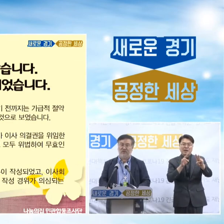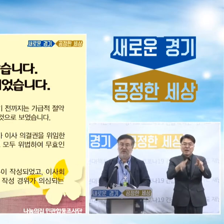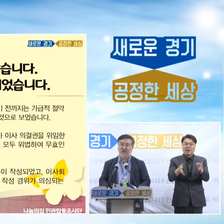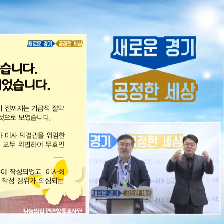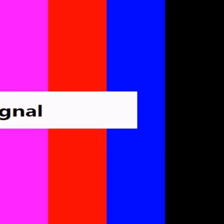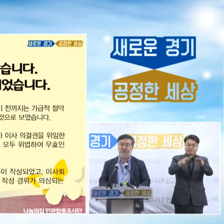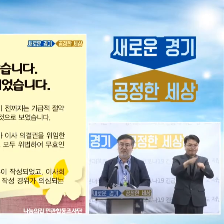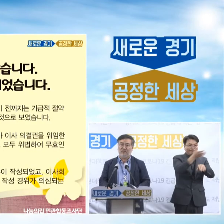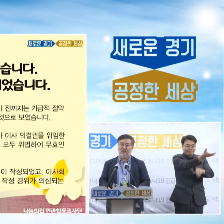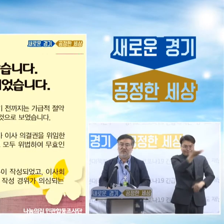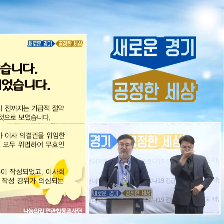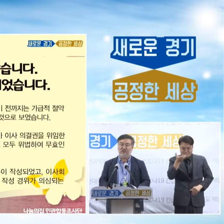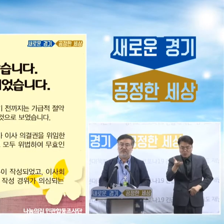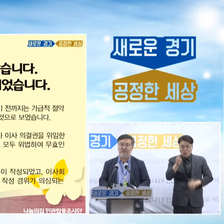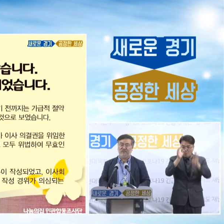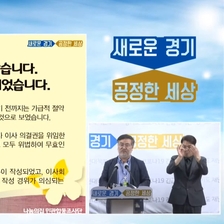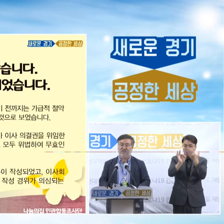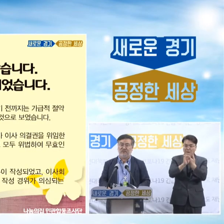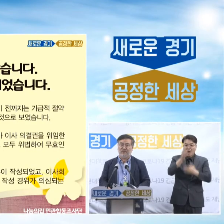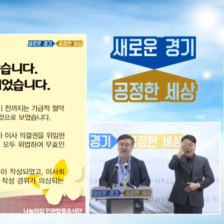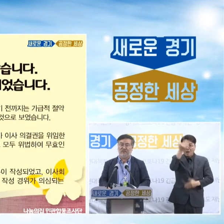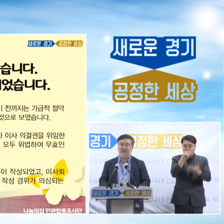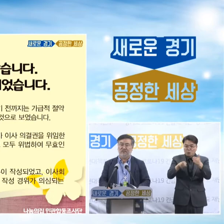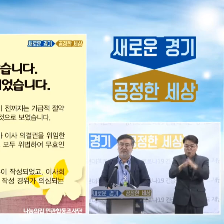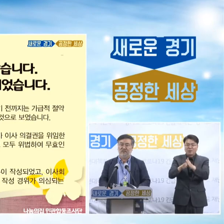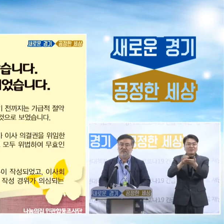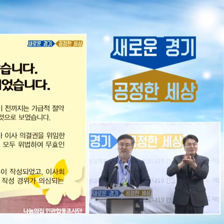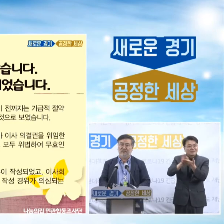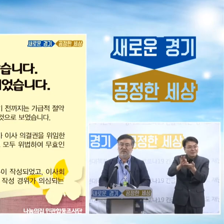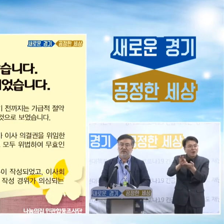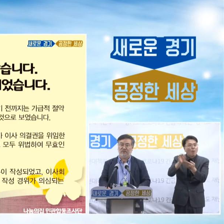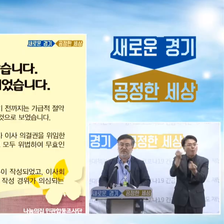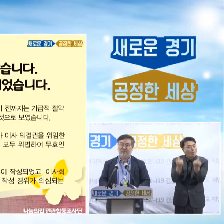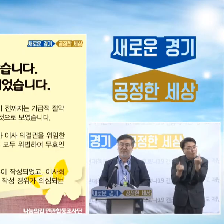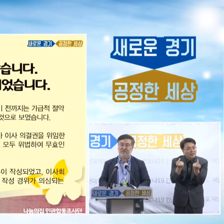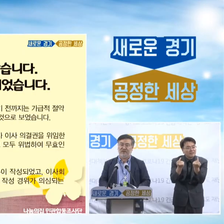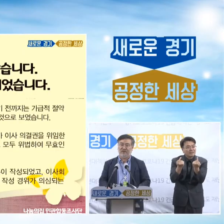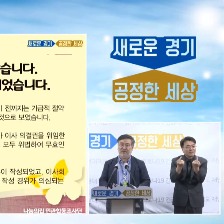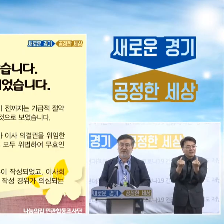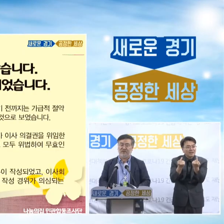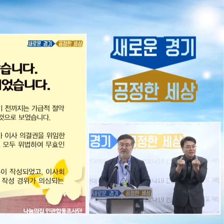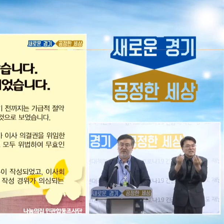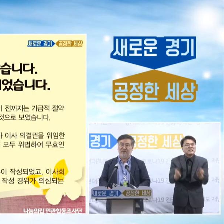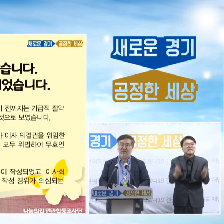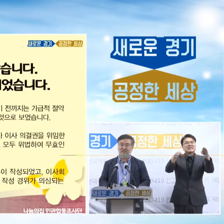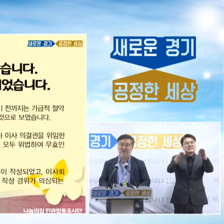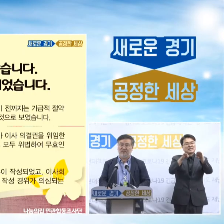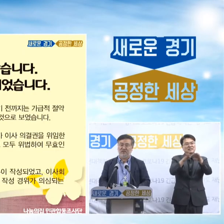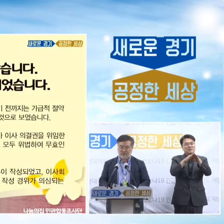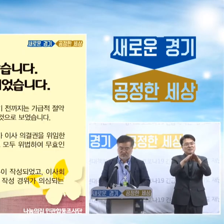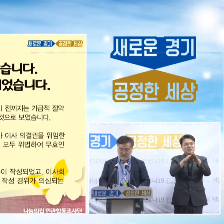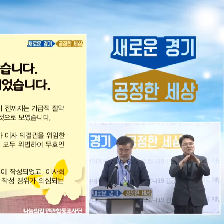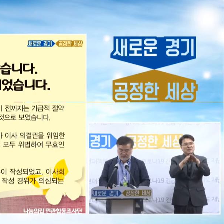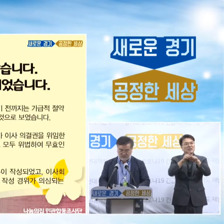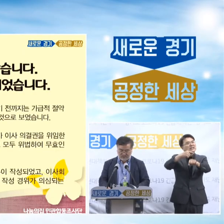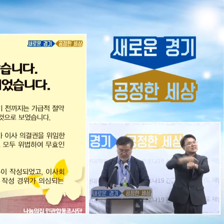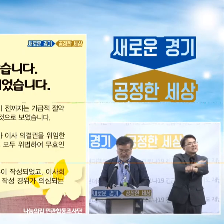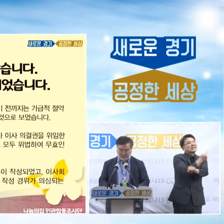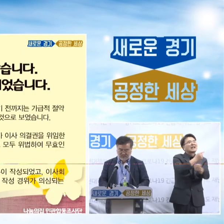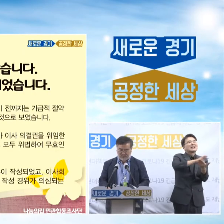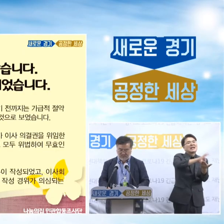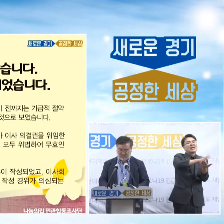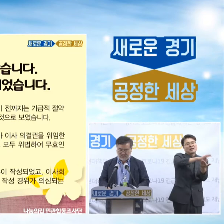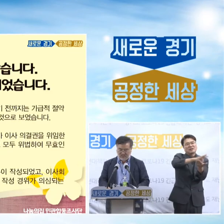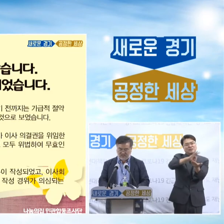전출금도 할머니들을 위해서 직접 쓰이기보다는 나눔의집 시설의 간접 경비로 주로